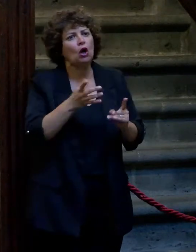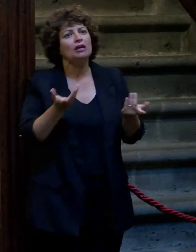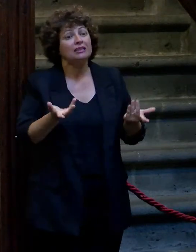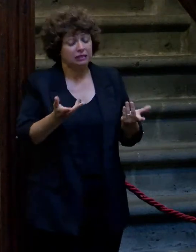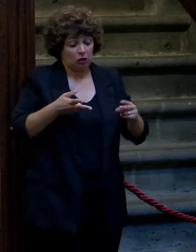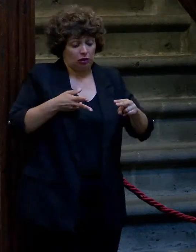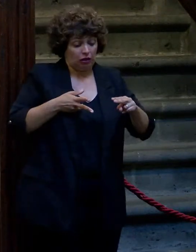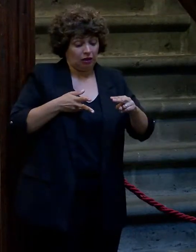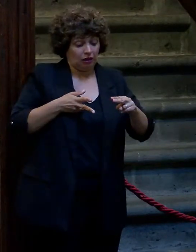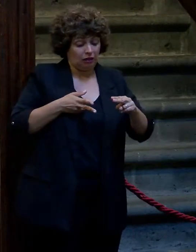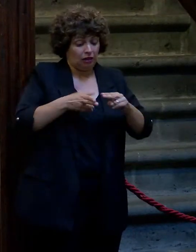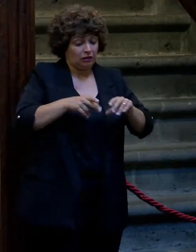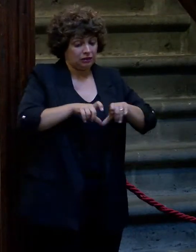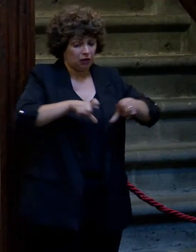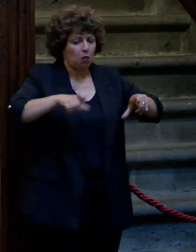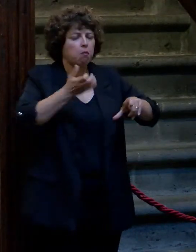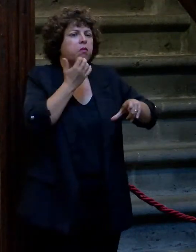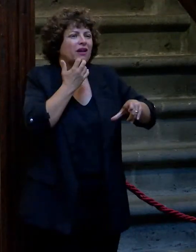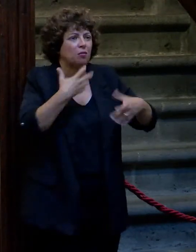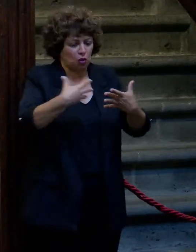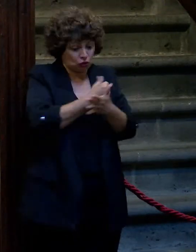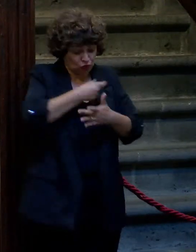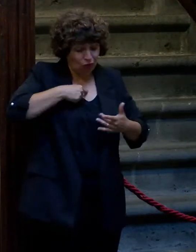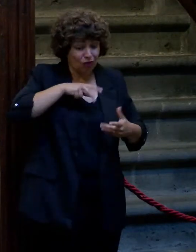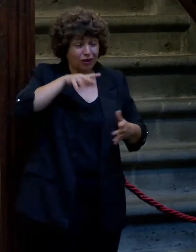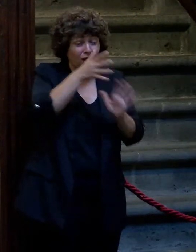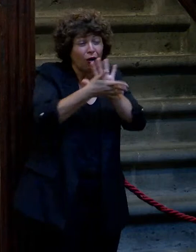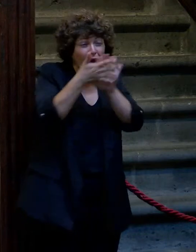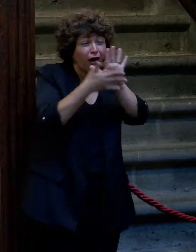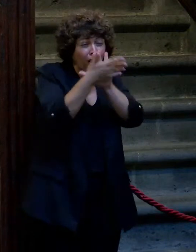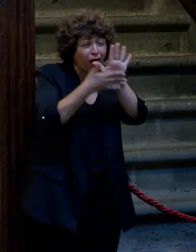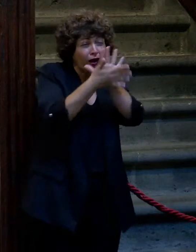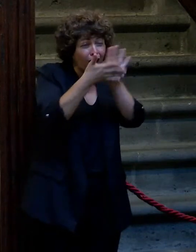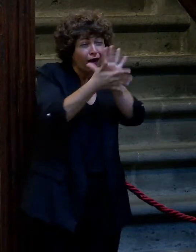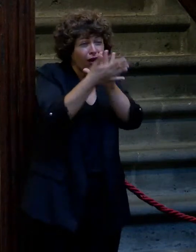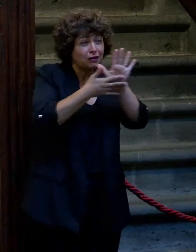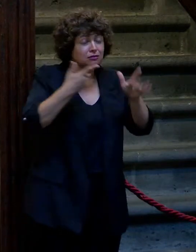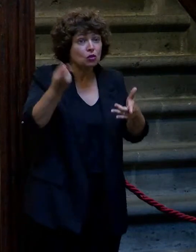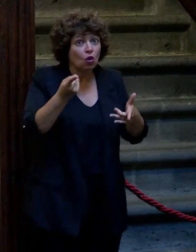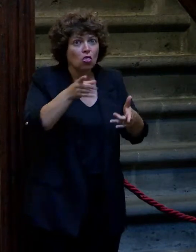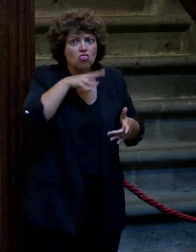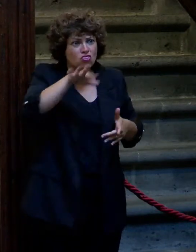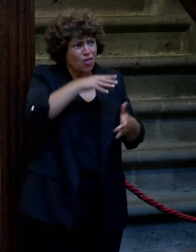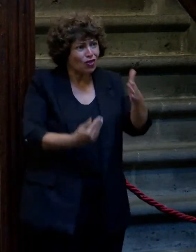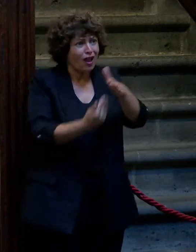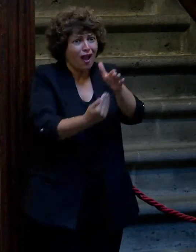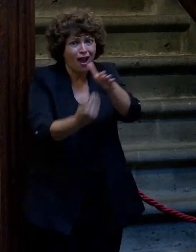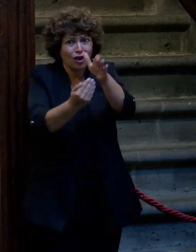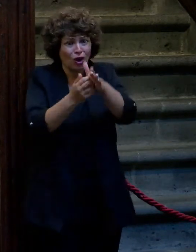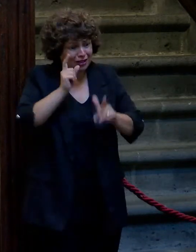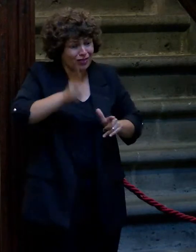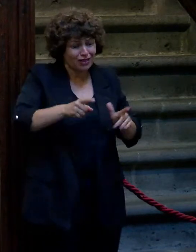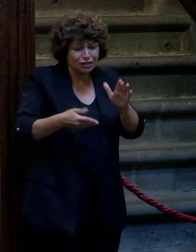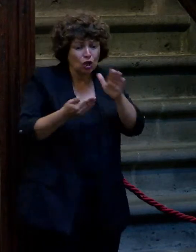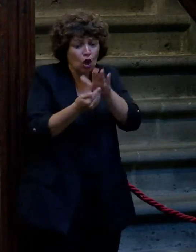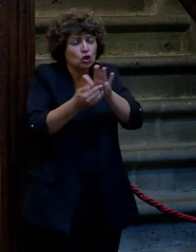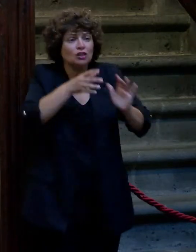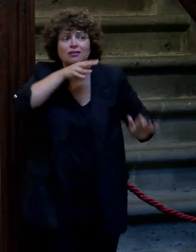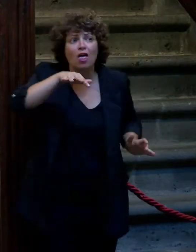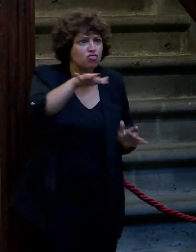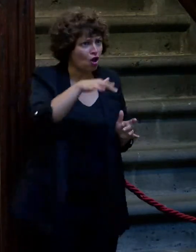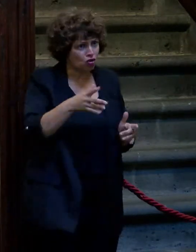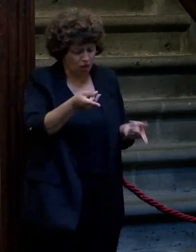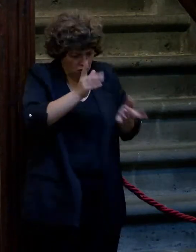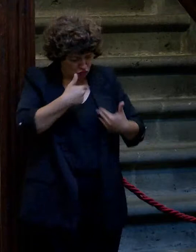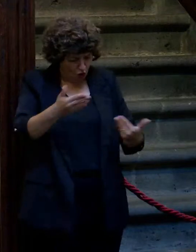cinta de largo, por ejemplo, con todo lo que yo hablo. ¿Tú te imaginas que esto se tuviera que emitir? ¿Dónde corta? ¿El editor dónde corta? ¿Dónde corta? No hay